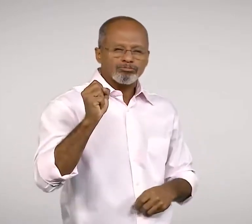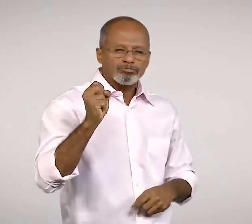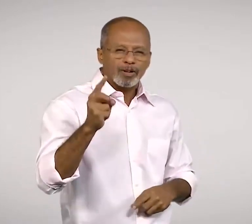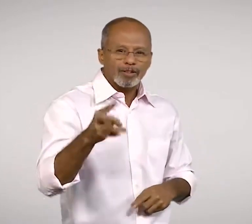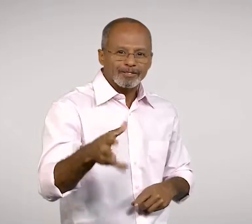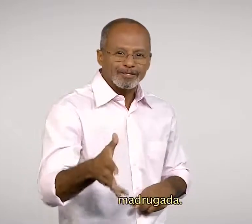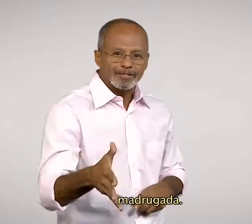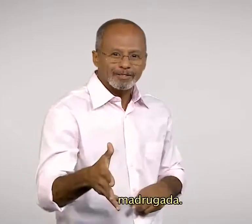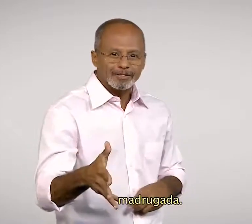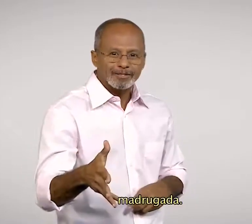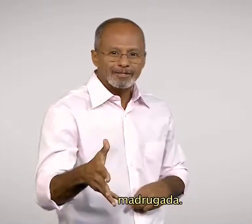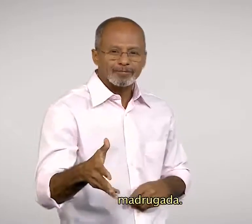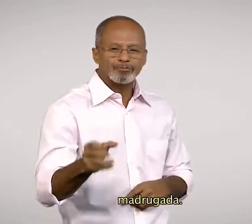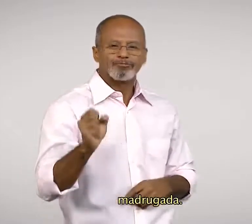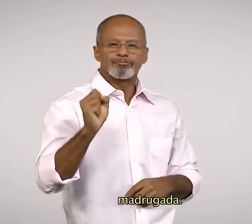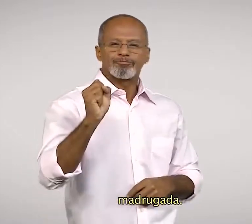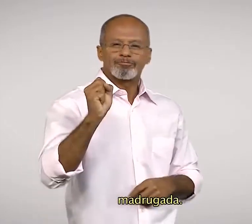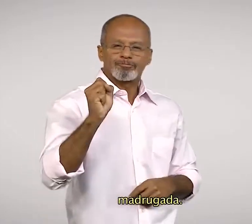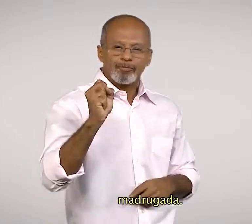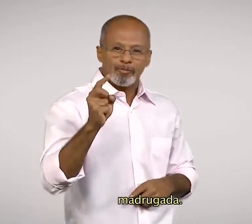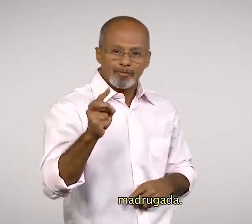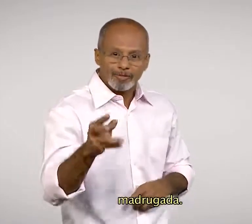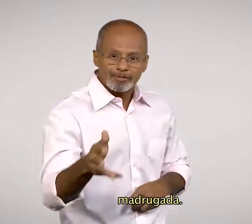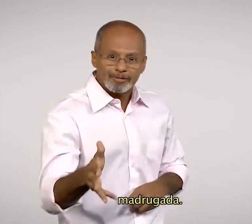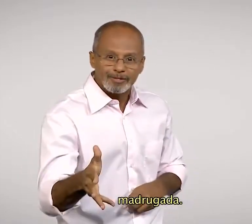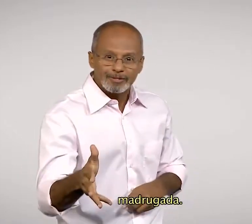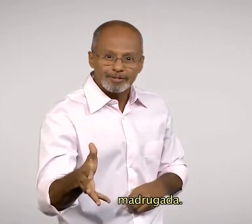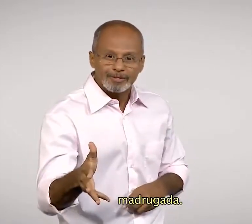Madrugada Madrugada